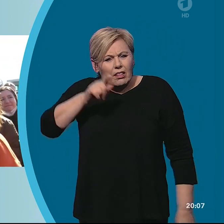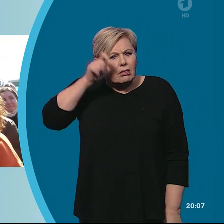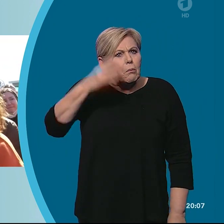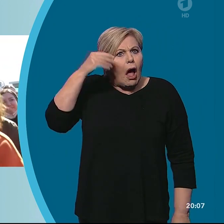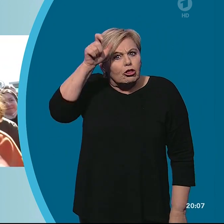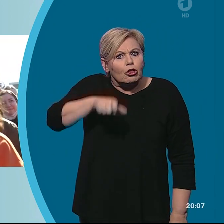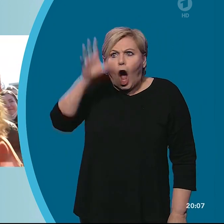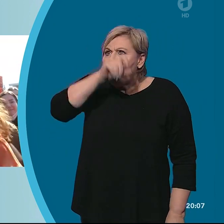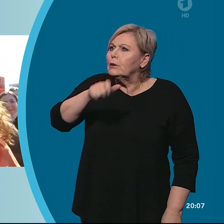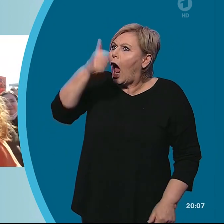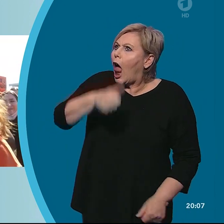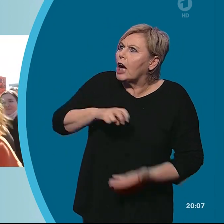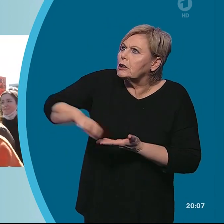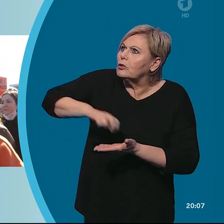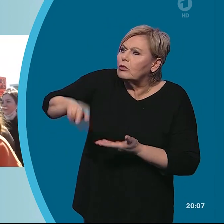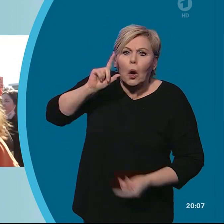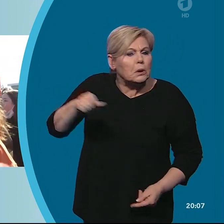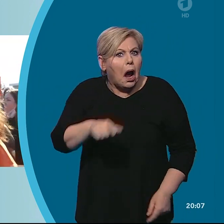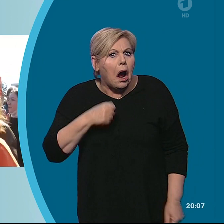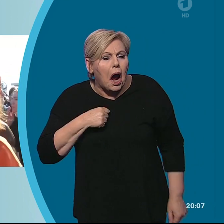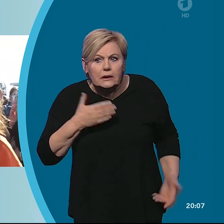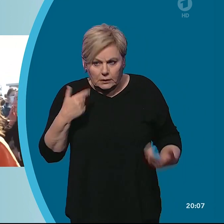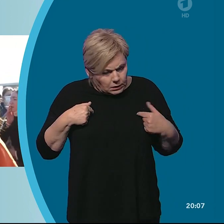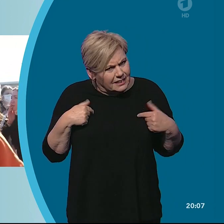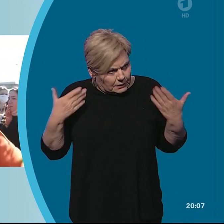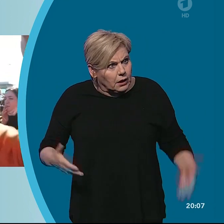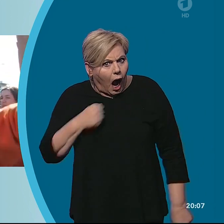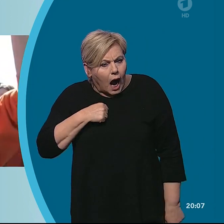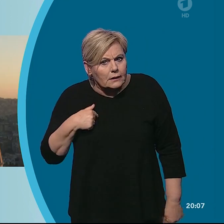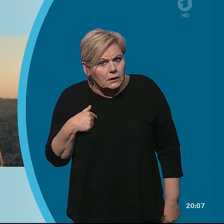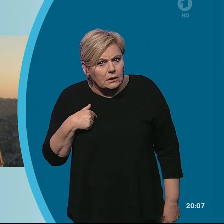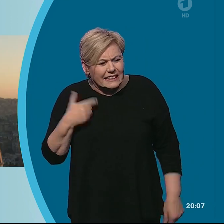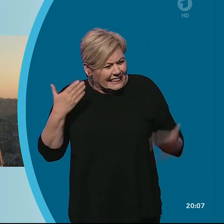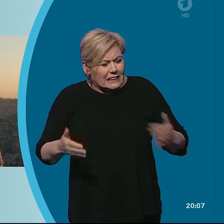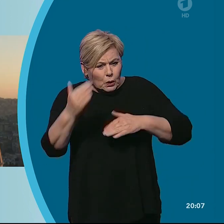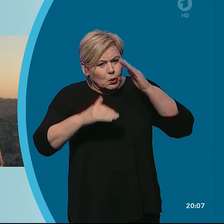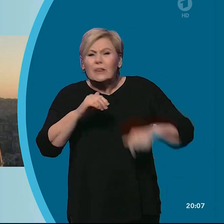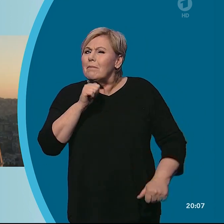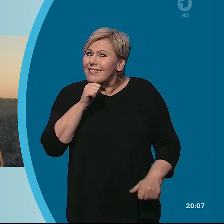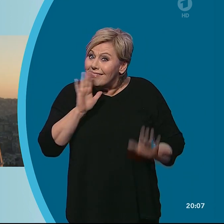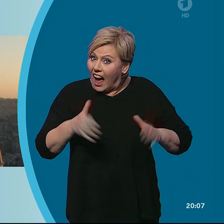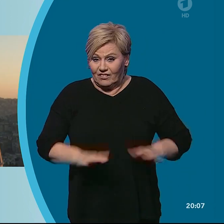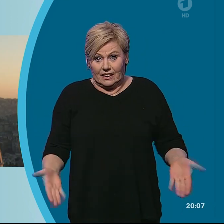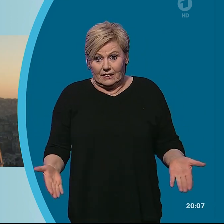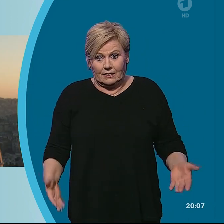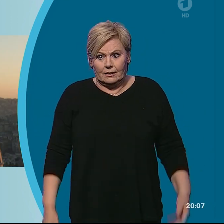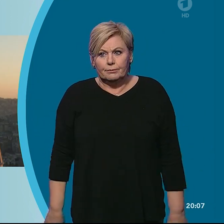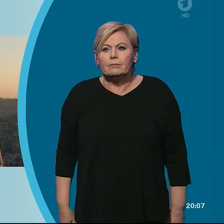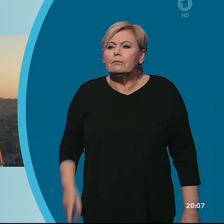Hause läuft? Wir haben Angst. Wir sagen Nein zu diesem System. Fast wöchentlich erschüttern Gewaltverbrechen an Frauen die